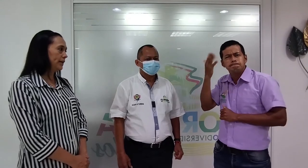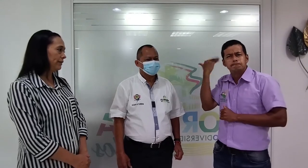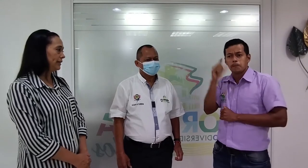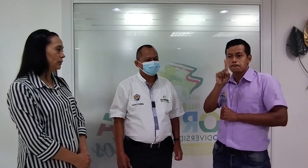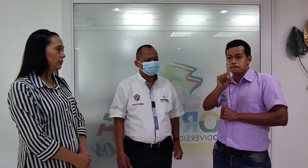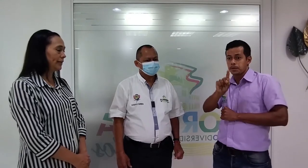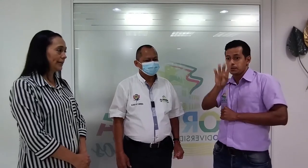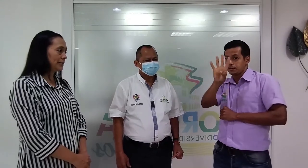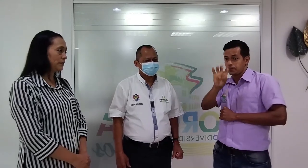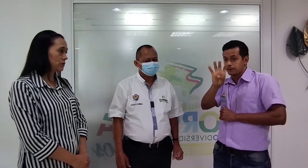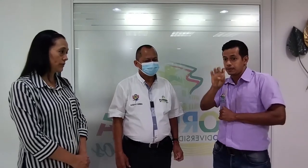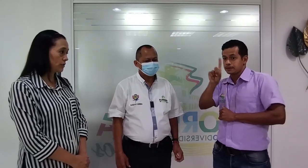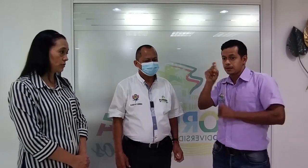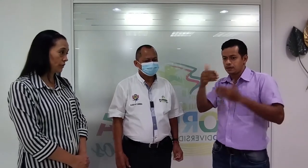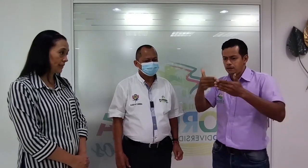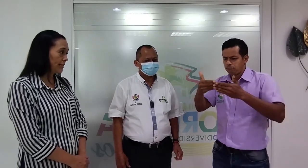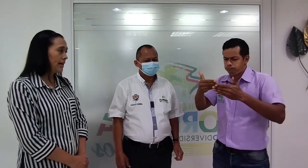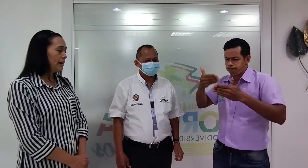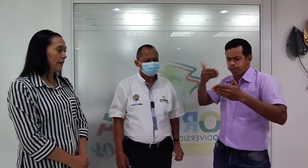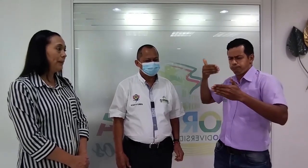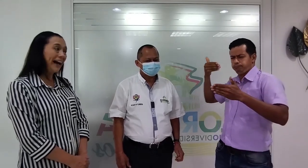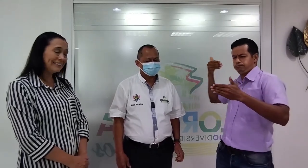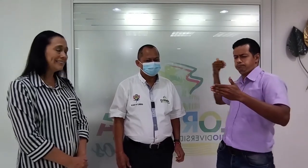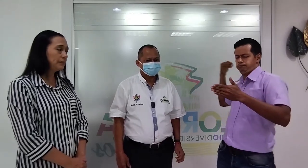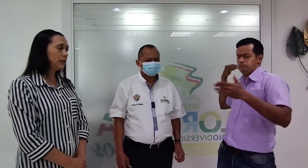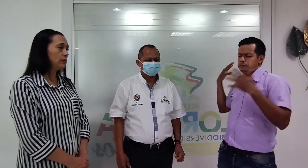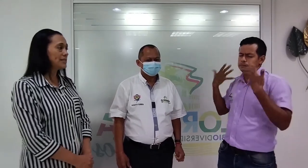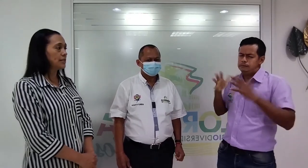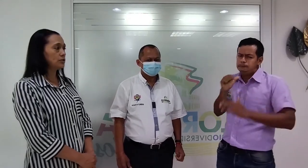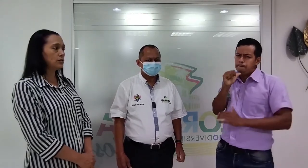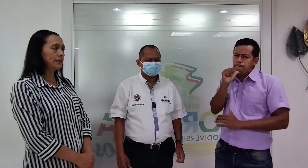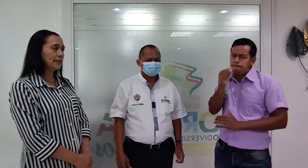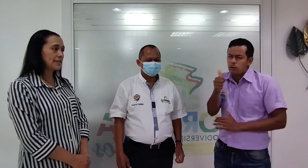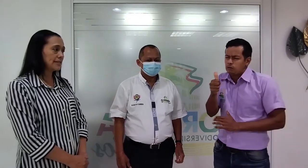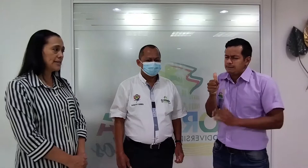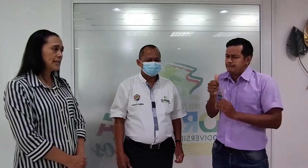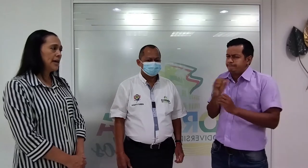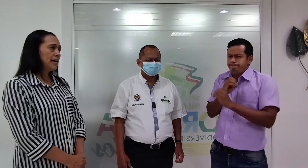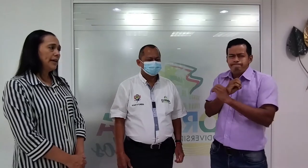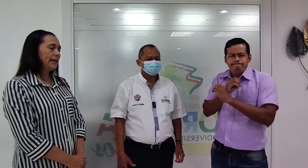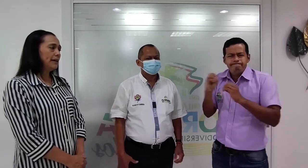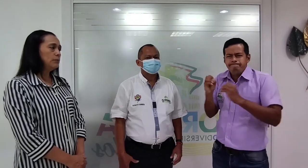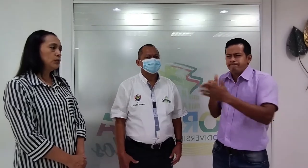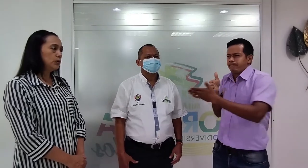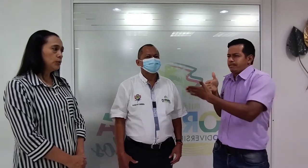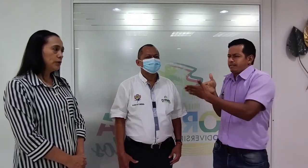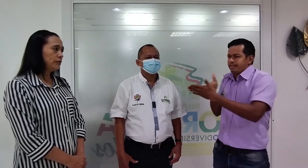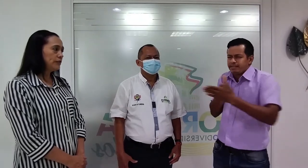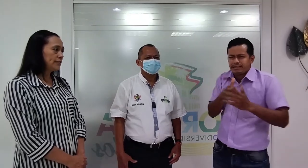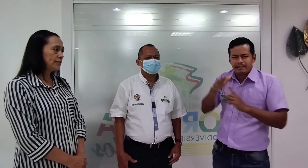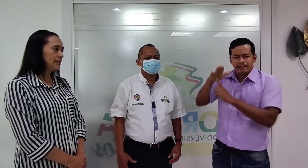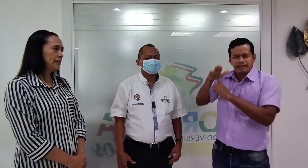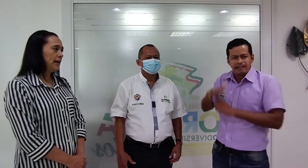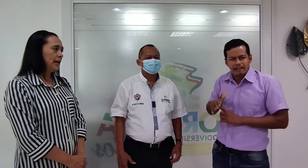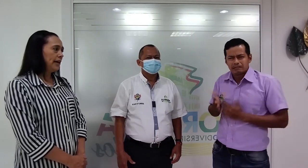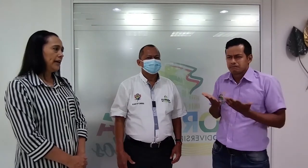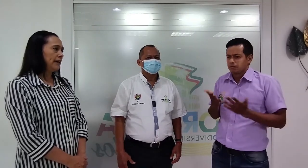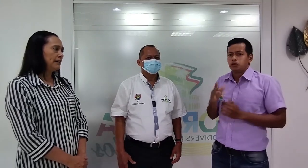lengua natural de las personas sordas. Antes de 1996 era muy, muy difícil, había